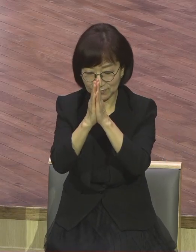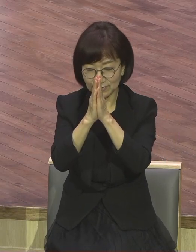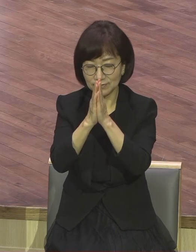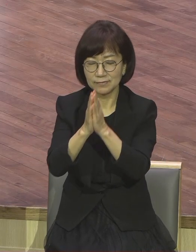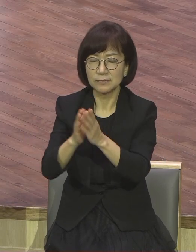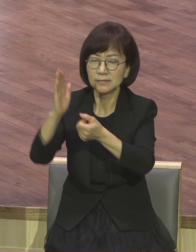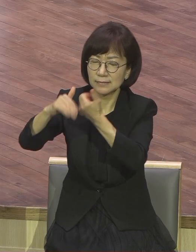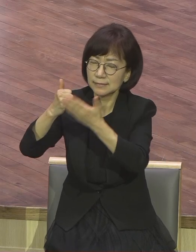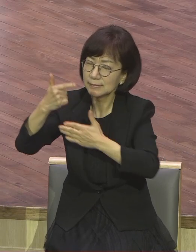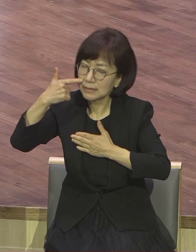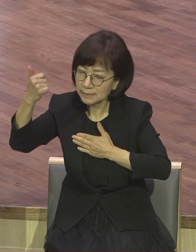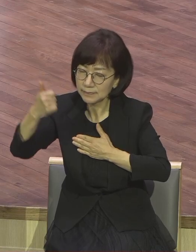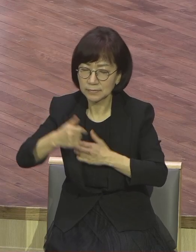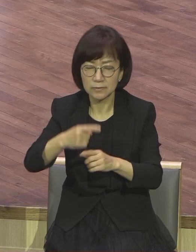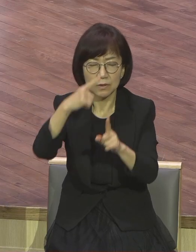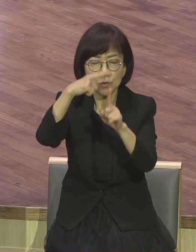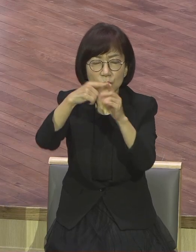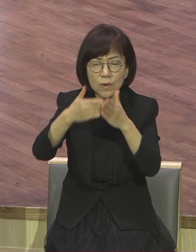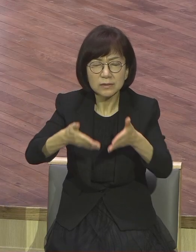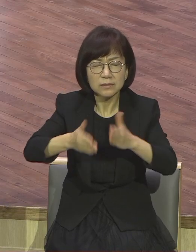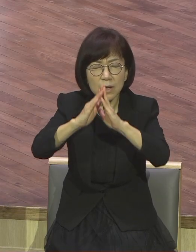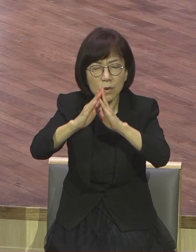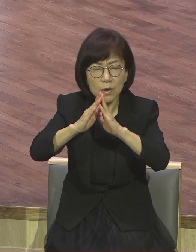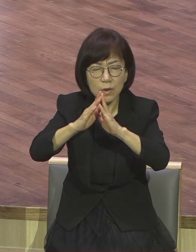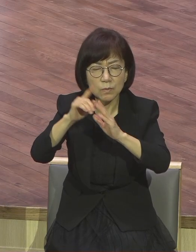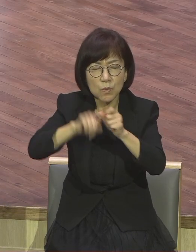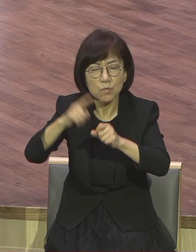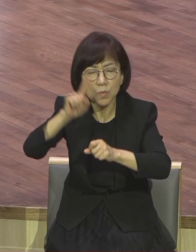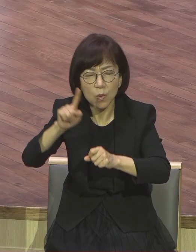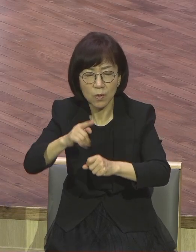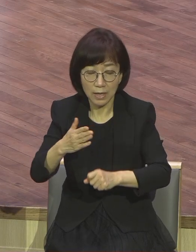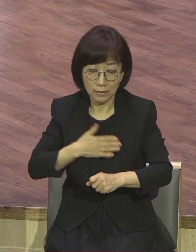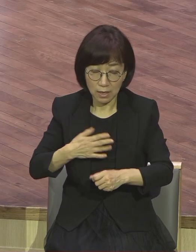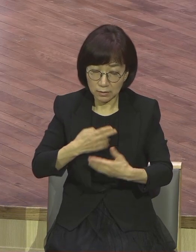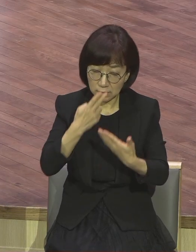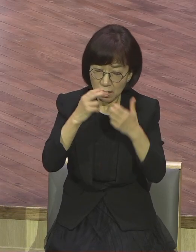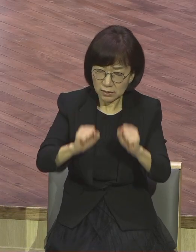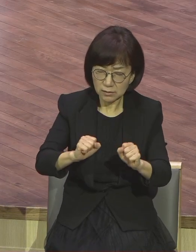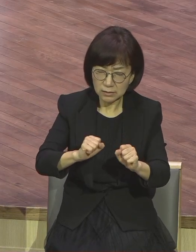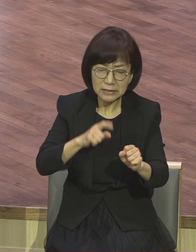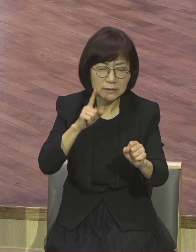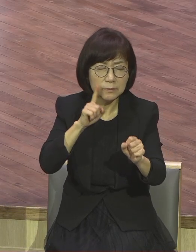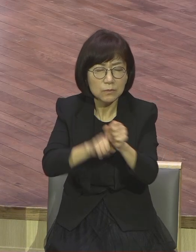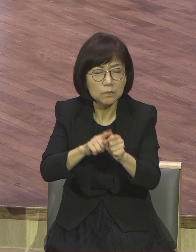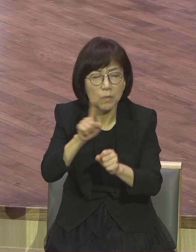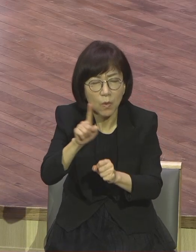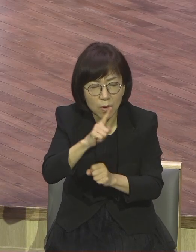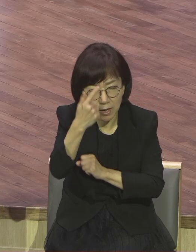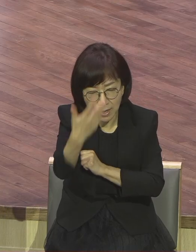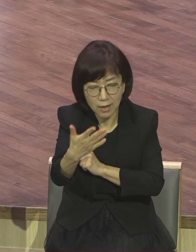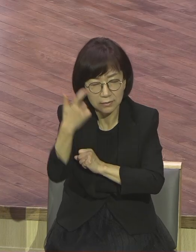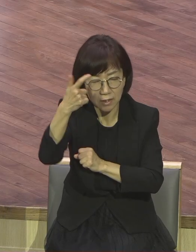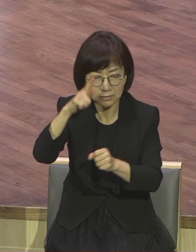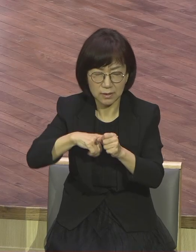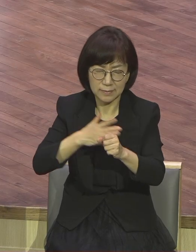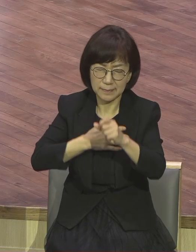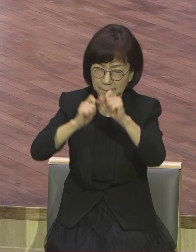하나님 교회 존재 이유 나의 존재 이유 영적인 존재감을 가지고 이번 세가족 초청 기간에